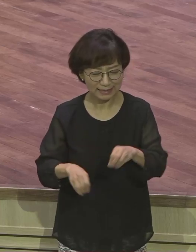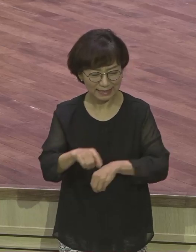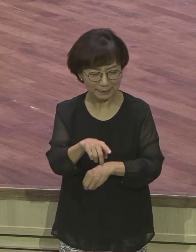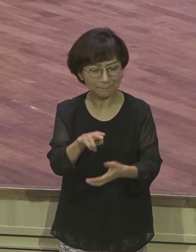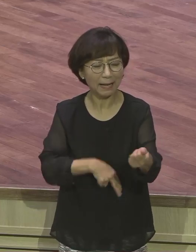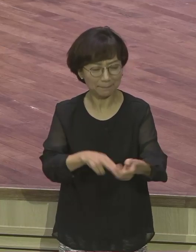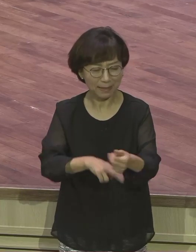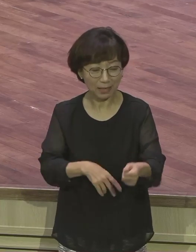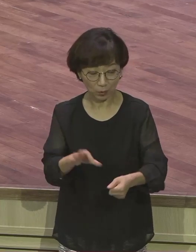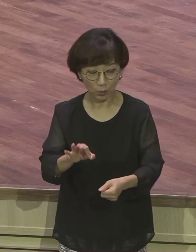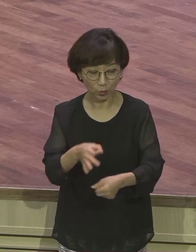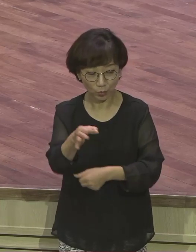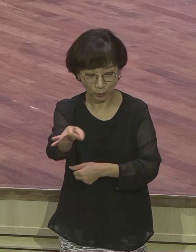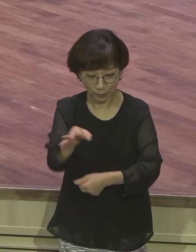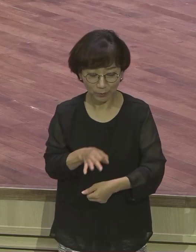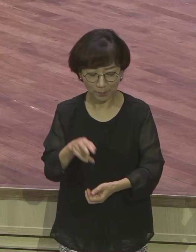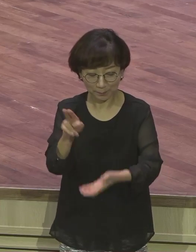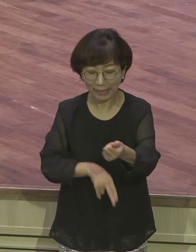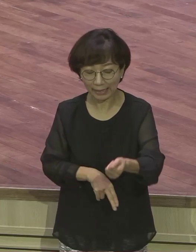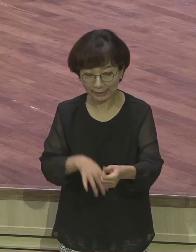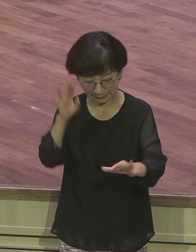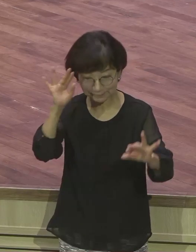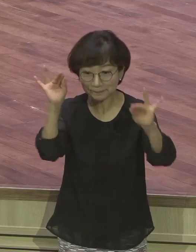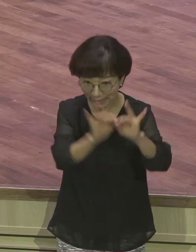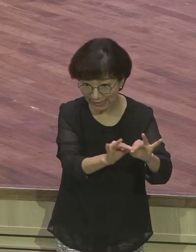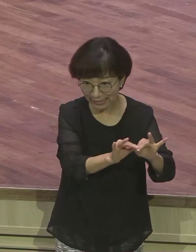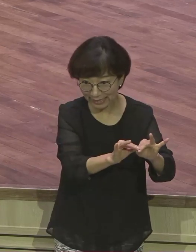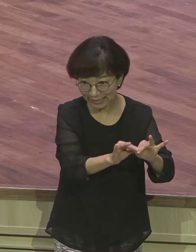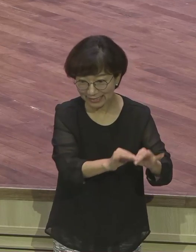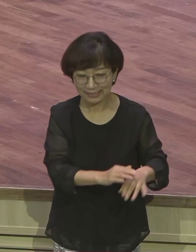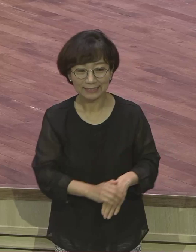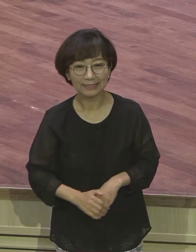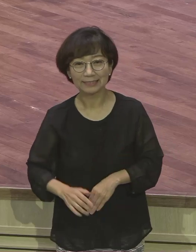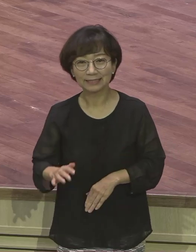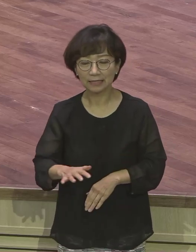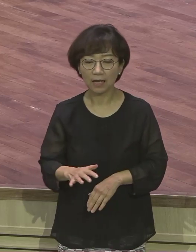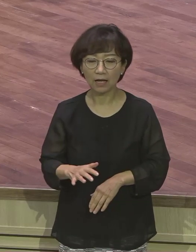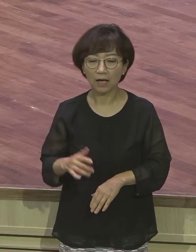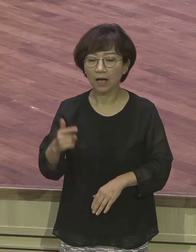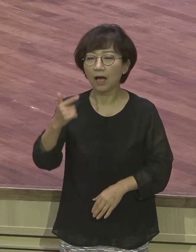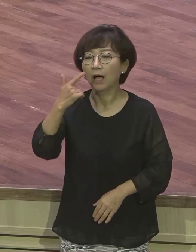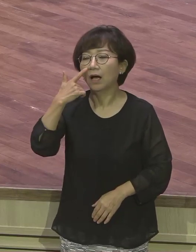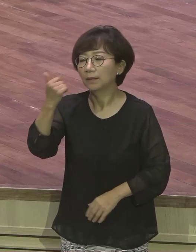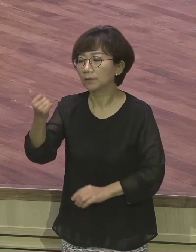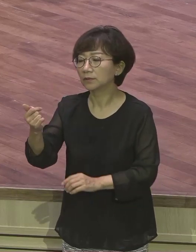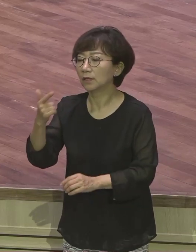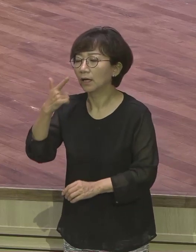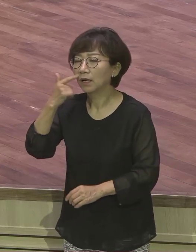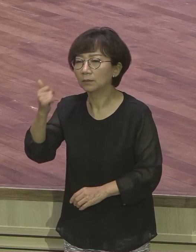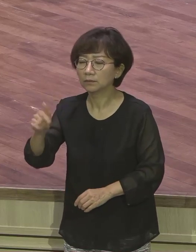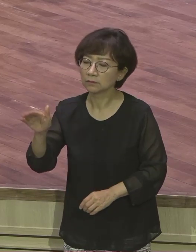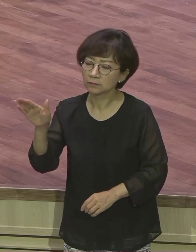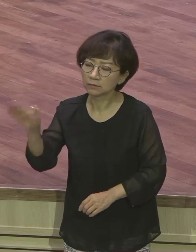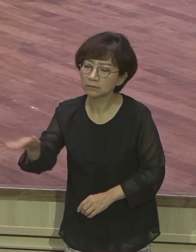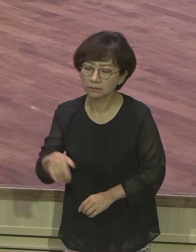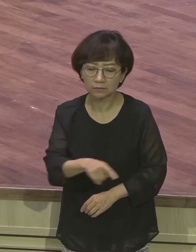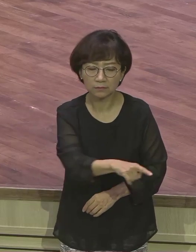팔아버립니다. 그리고 요셉에게는 그가 짐승에게 죽임당한 것처럼 그렇게 꾸며가지고